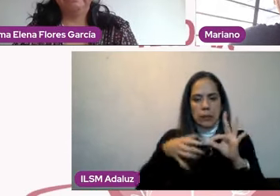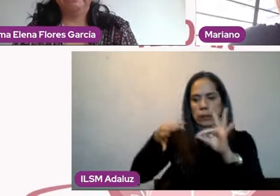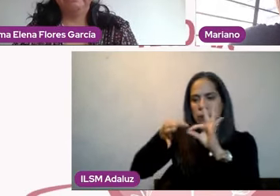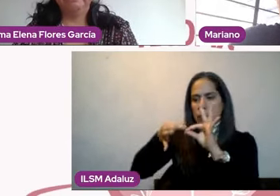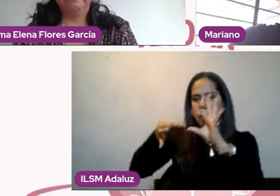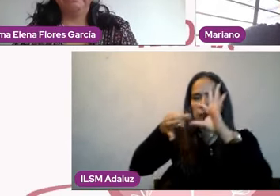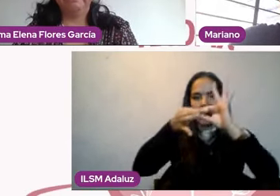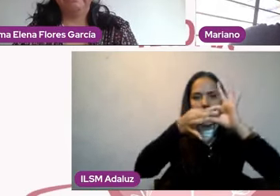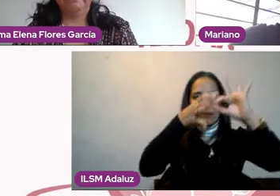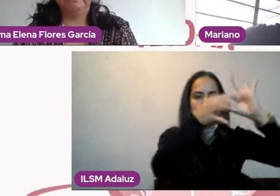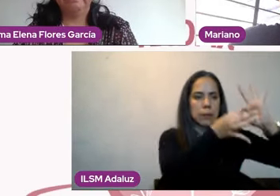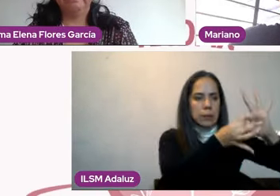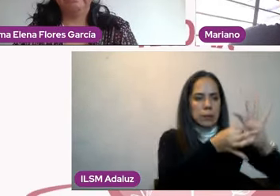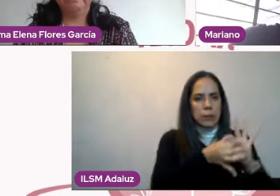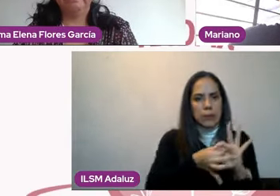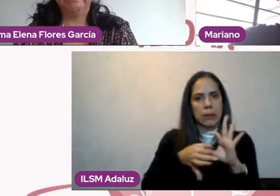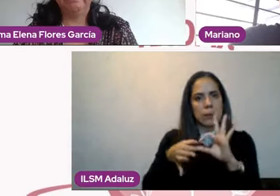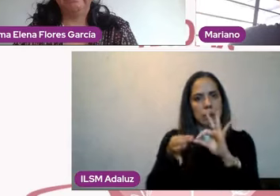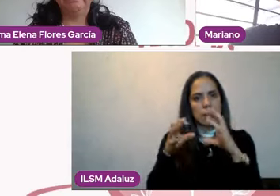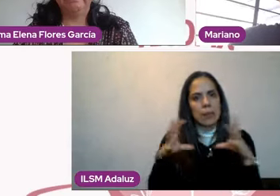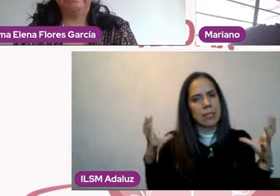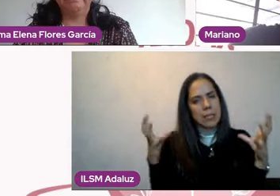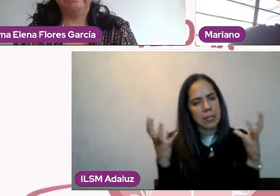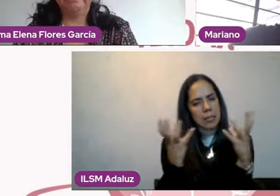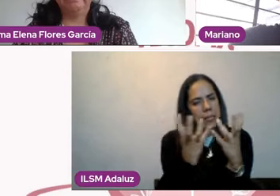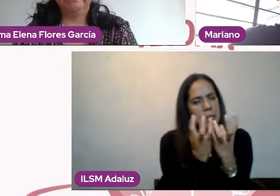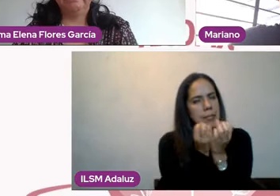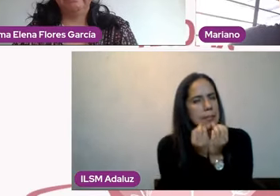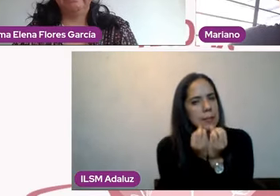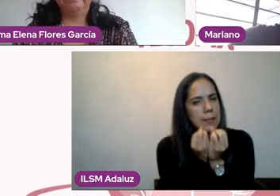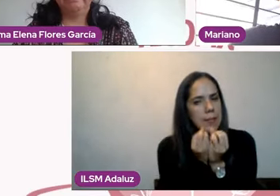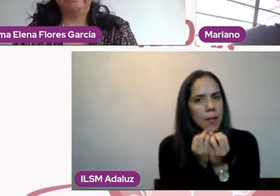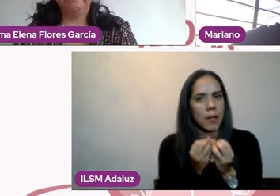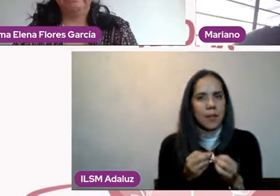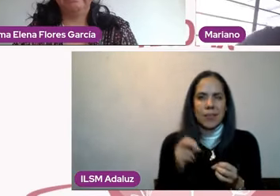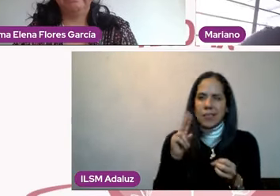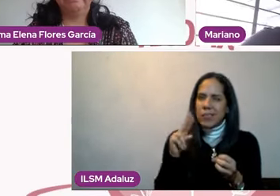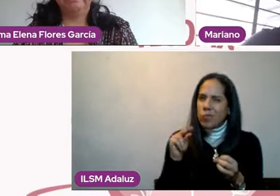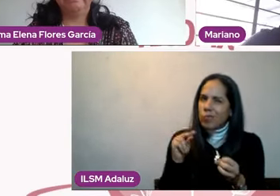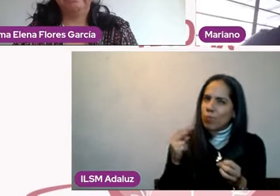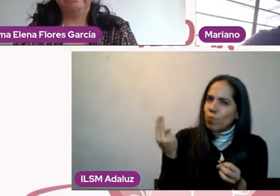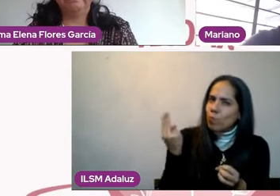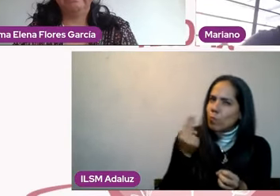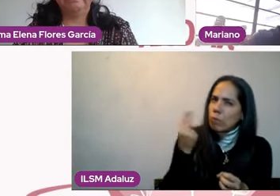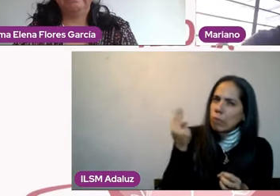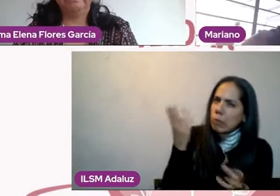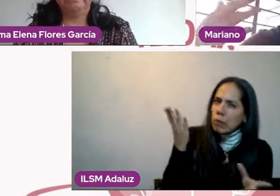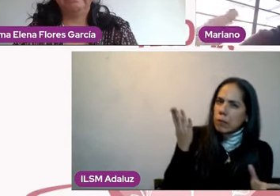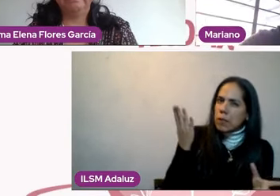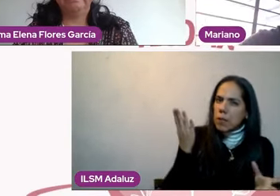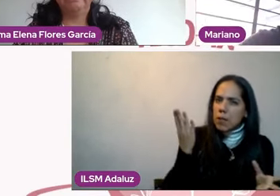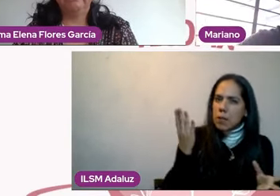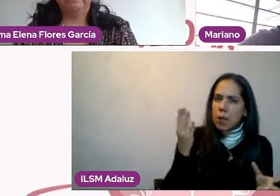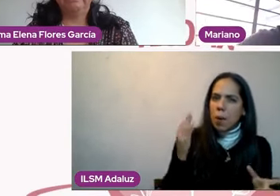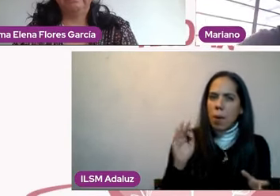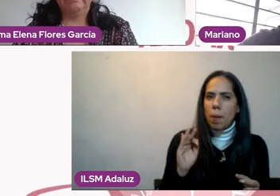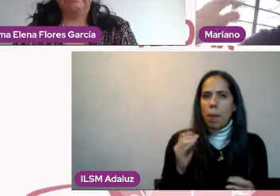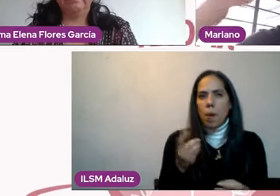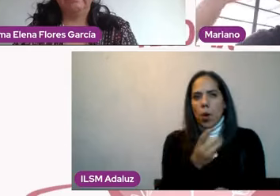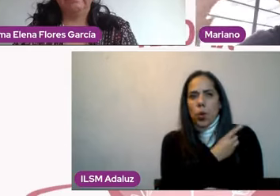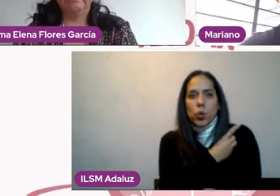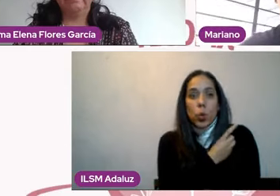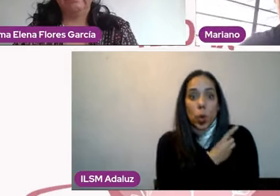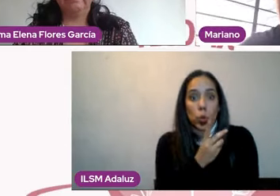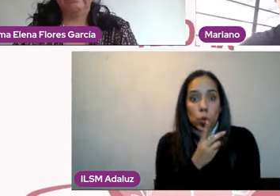no necesariamente estamos hablando de que una pareja se construye de la forma en que nos dicen. No